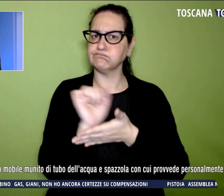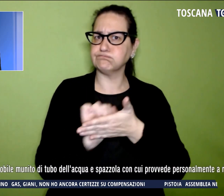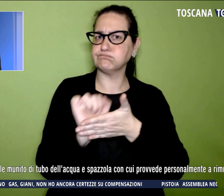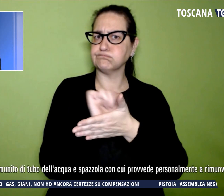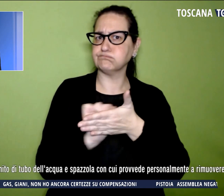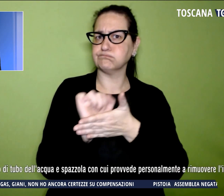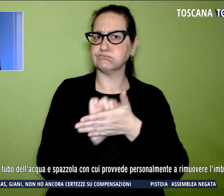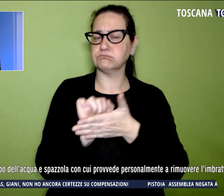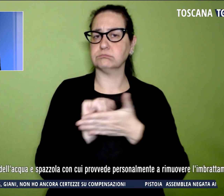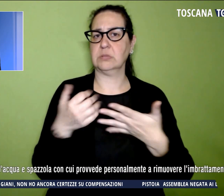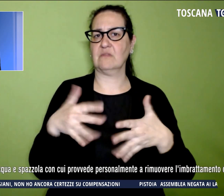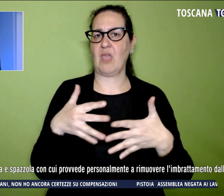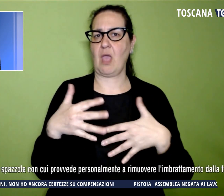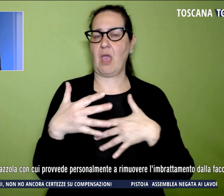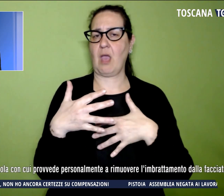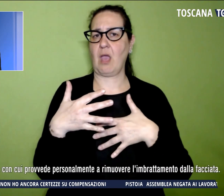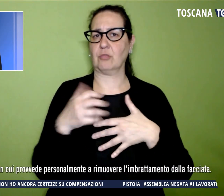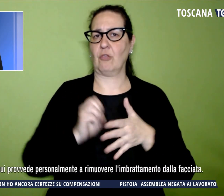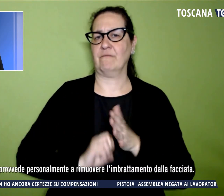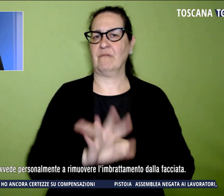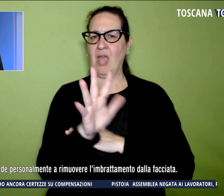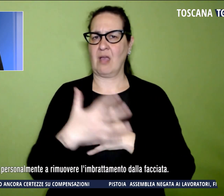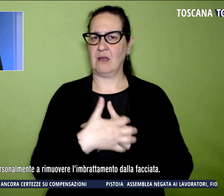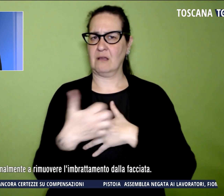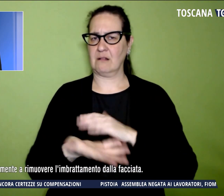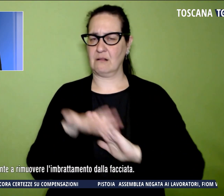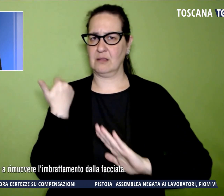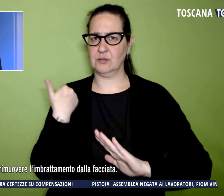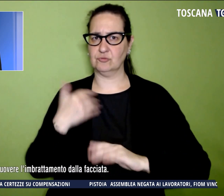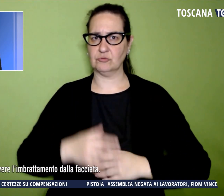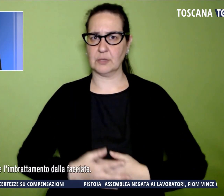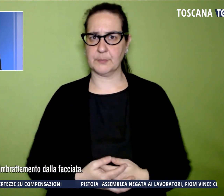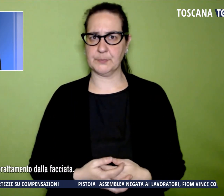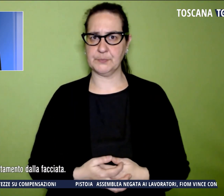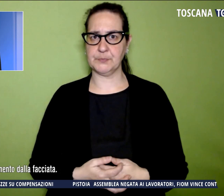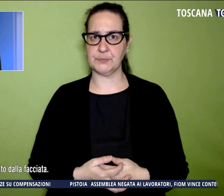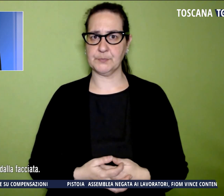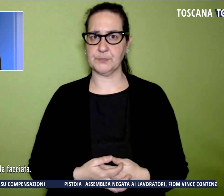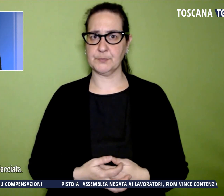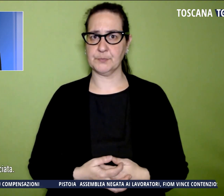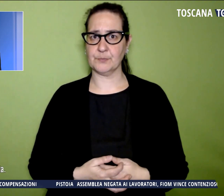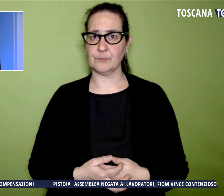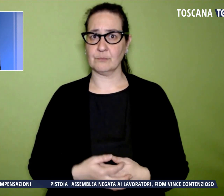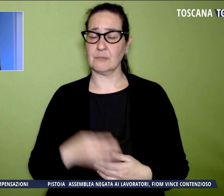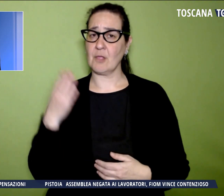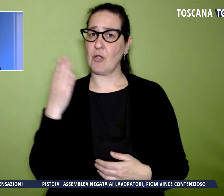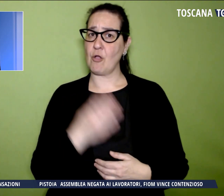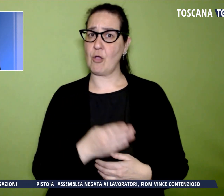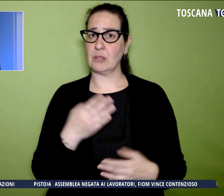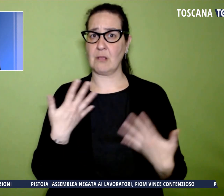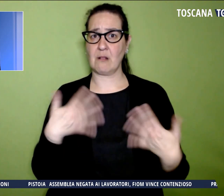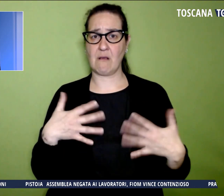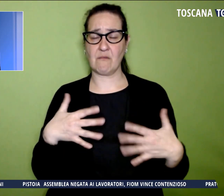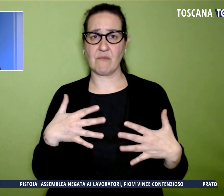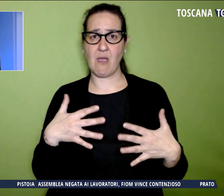rimuovere l'imbrattamento della facciata. Condanne su questa vicenda da